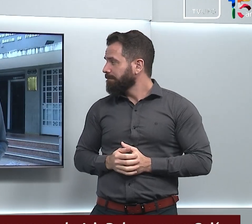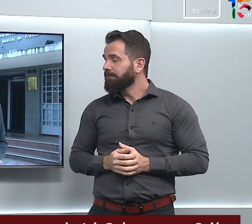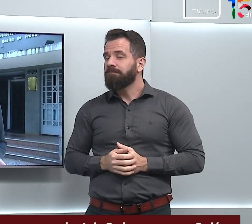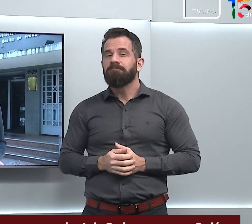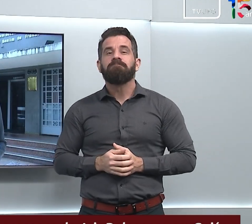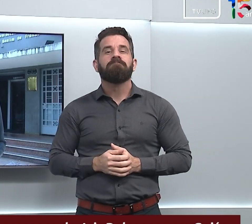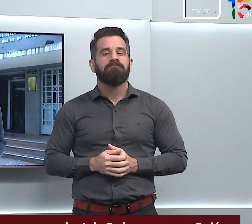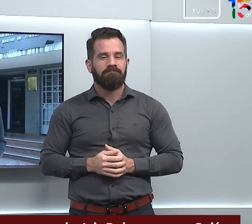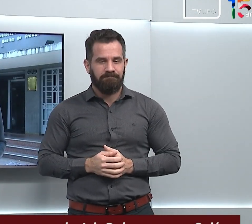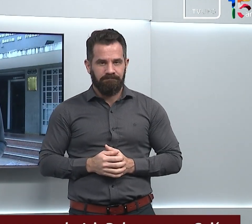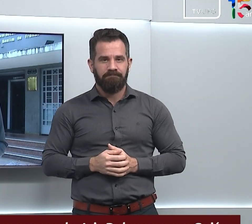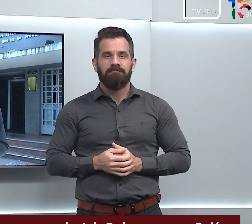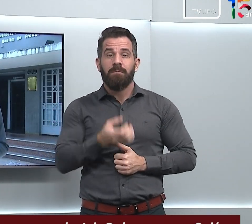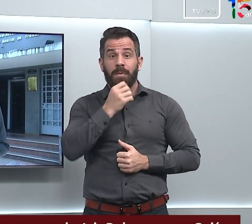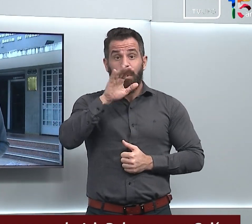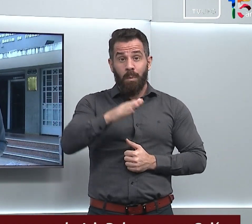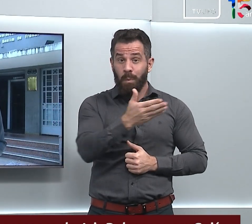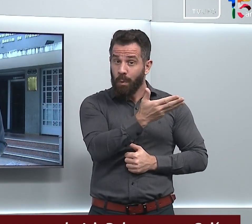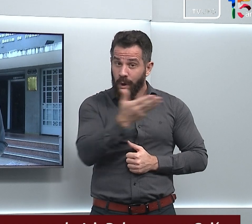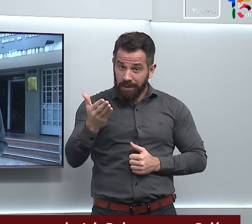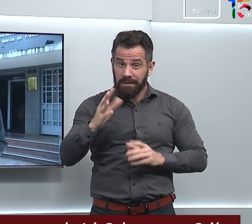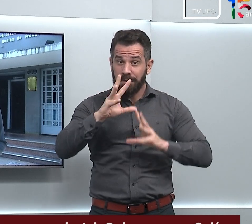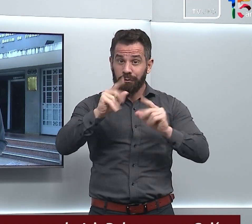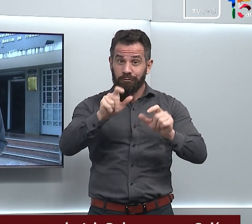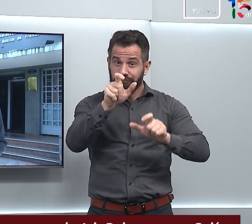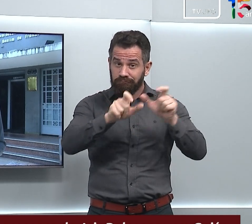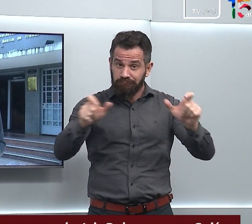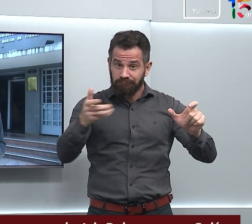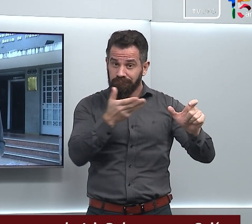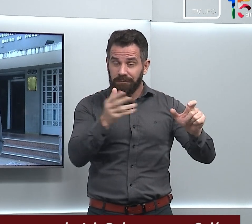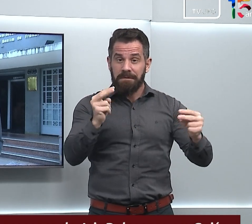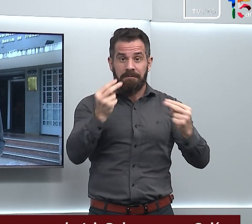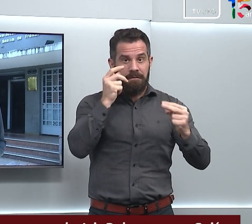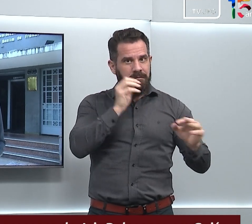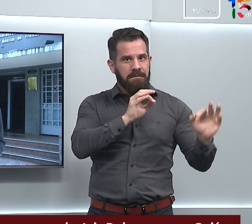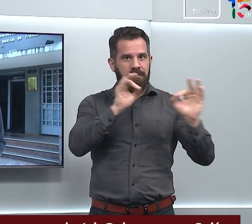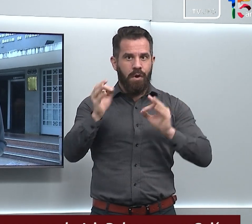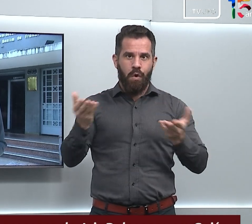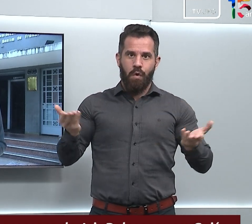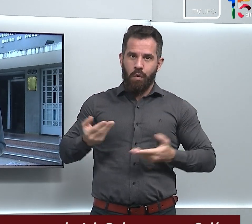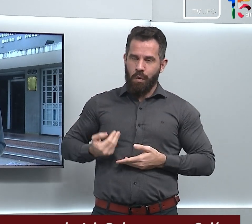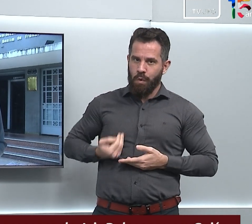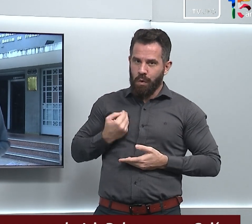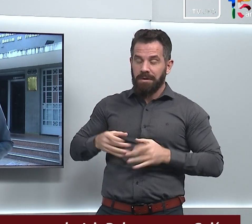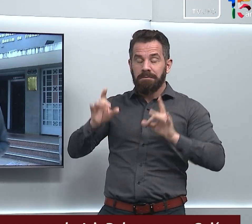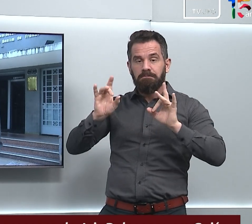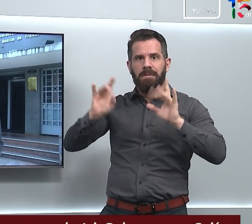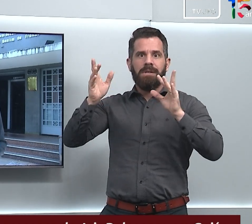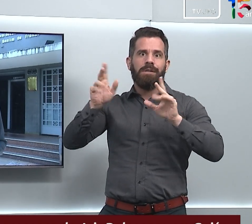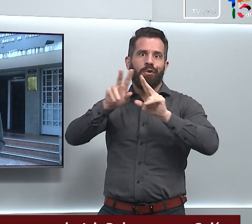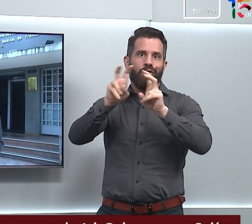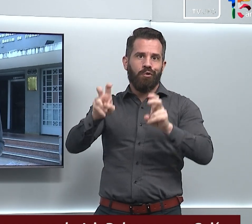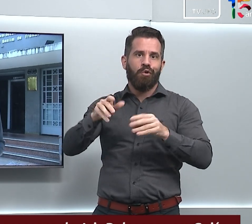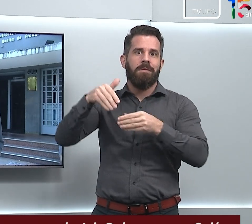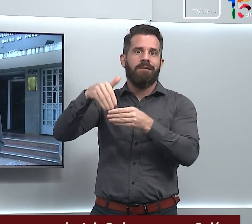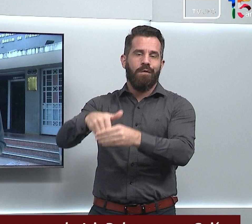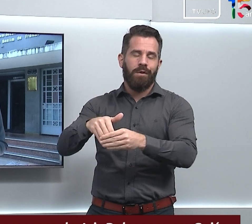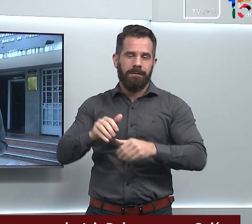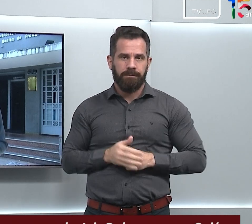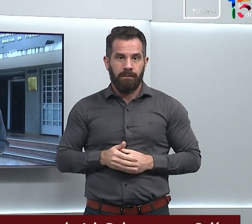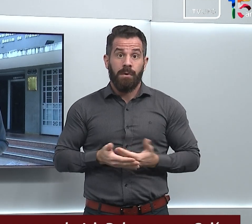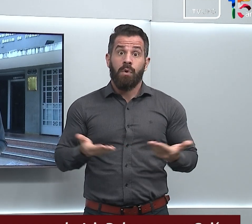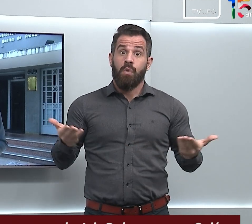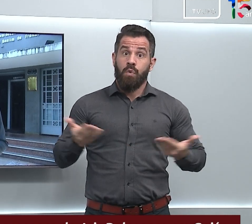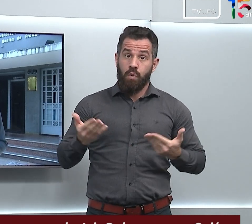Boa tarde para você, Camila, e para quem está nos acompanhando durante a programação especial do segundo turno. Hoje, os